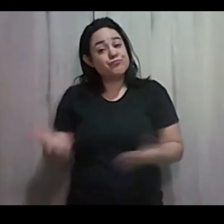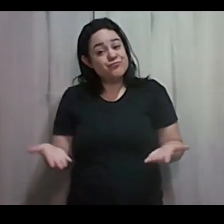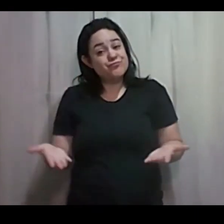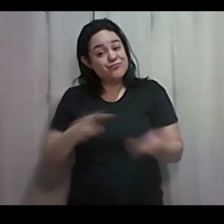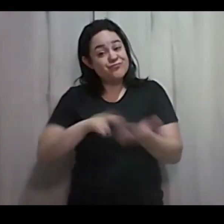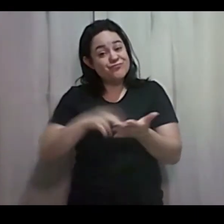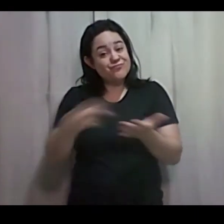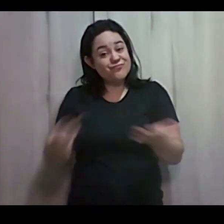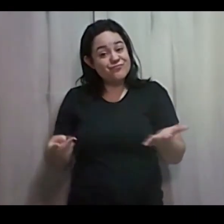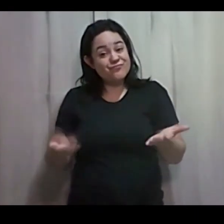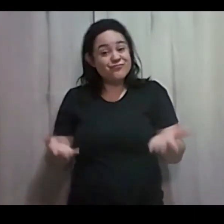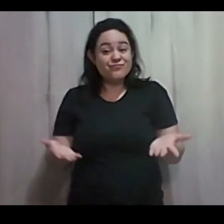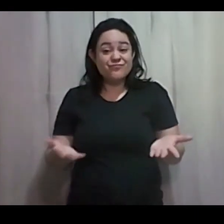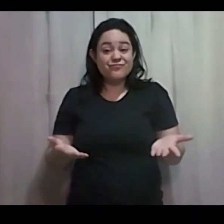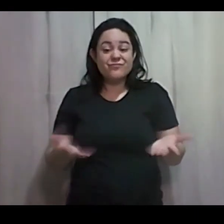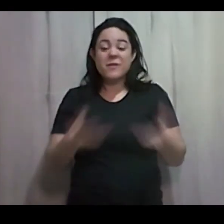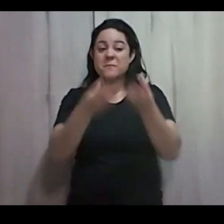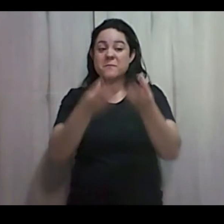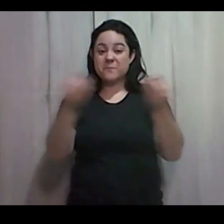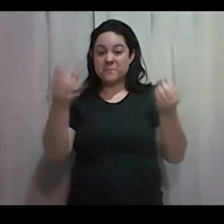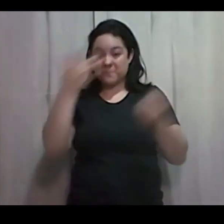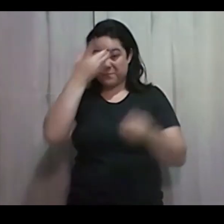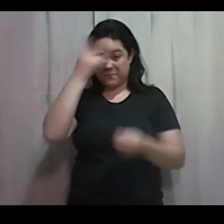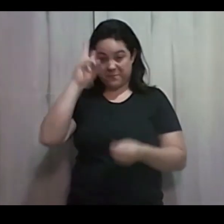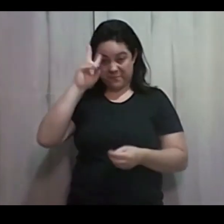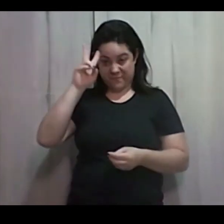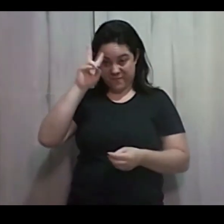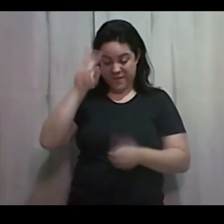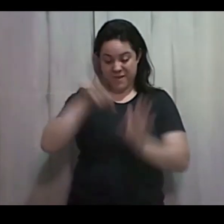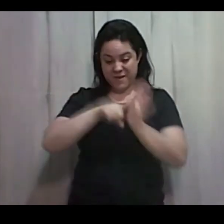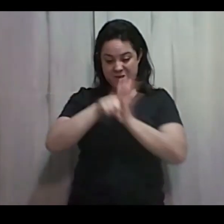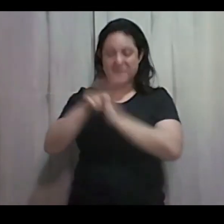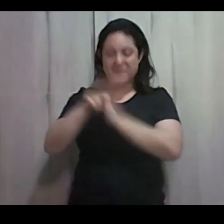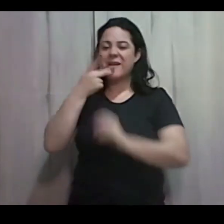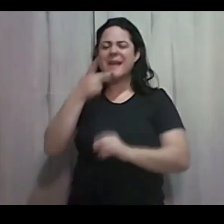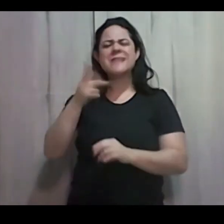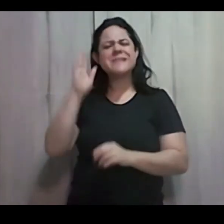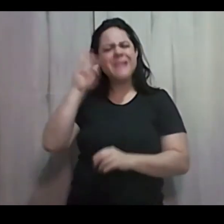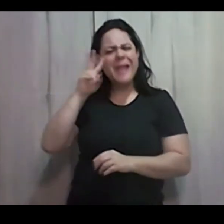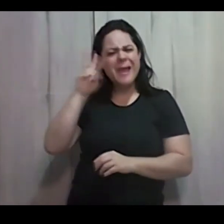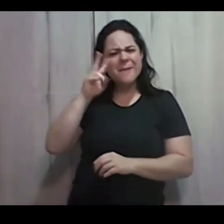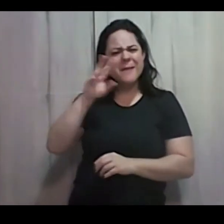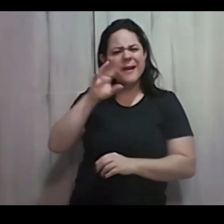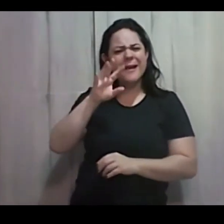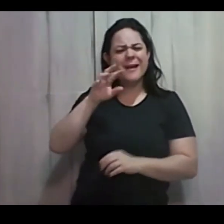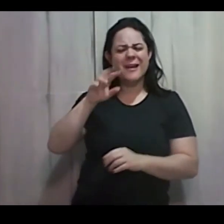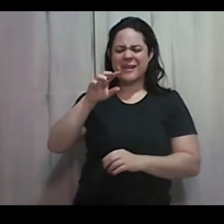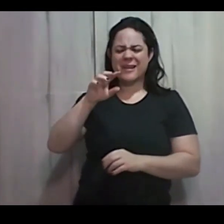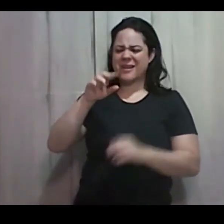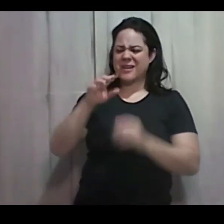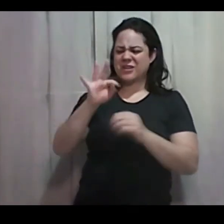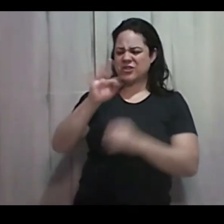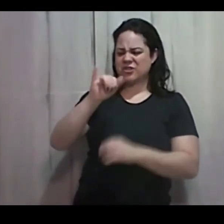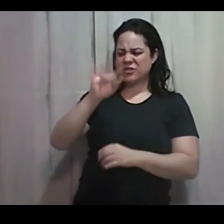Muitos historiadores Contam que o Titanic Lembra do navio? Titanic Era considerado